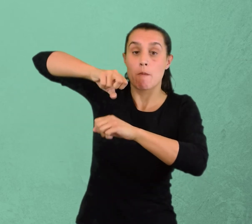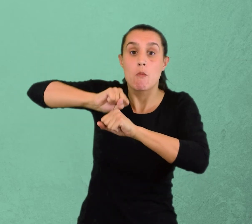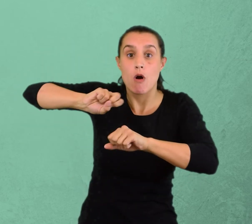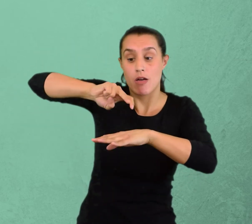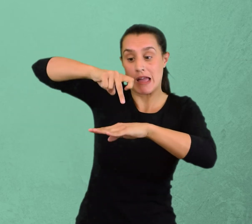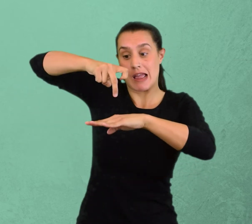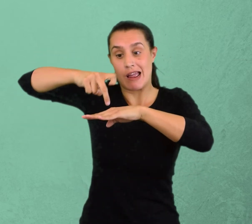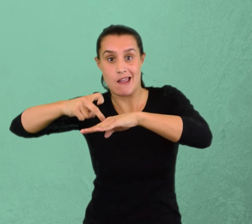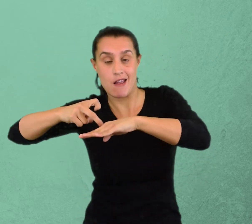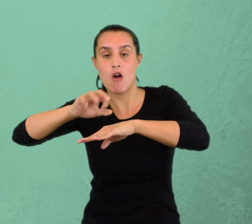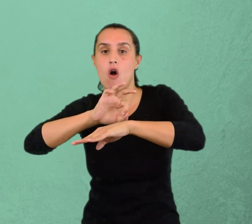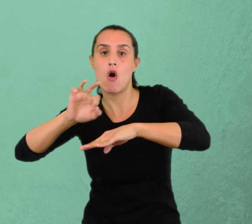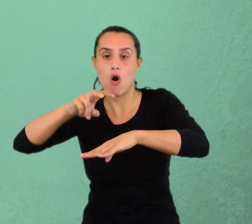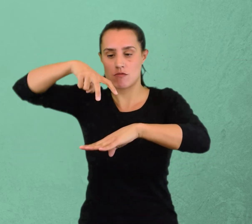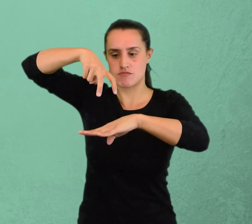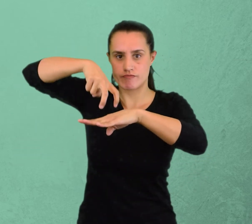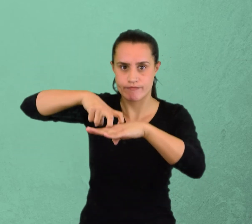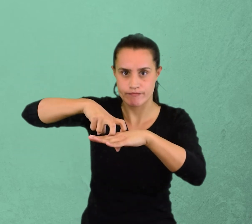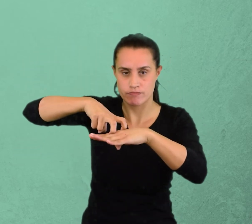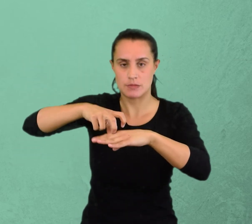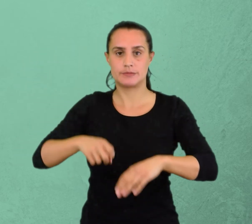y cae sobre uno o ambos pies.